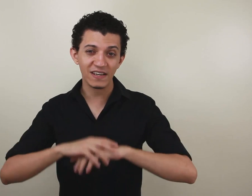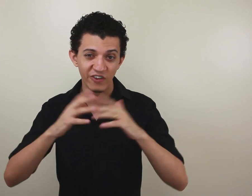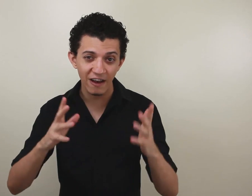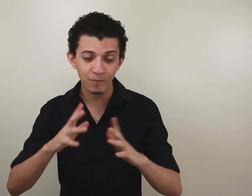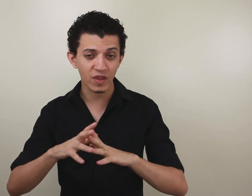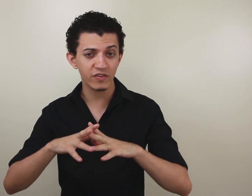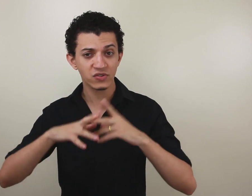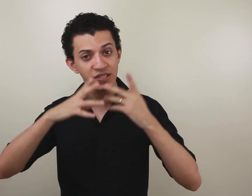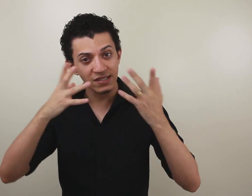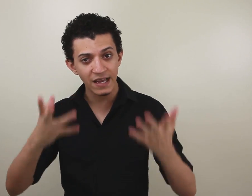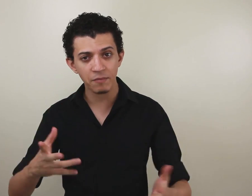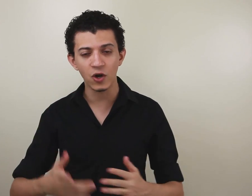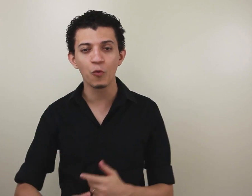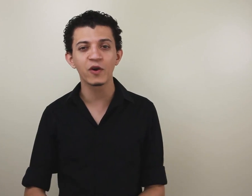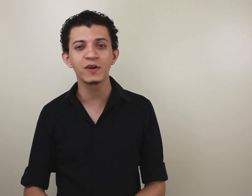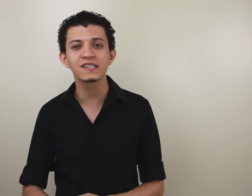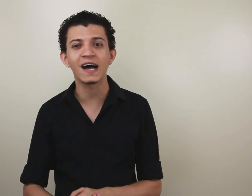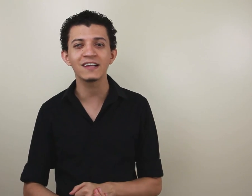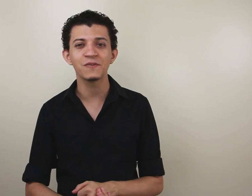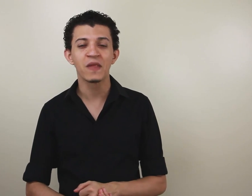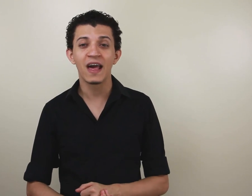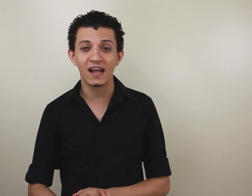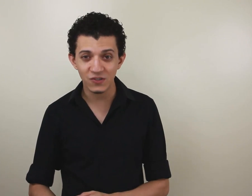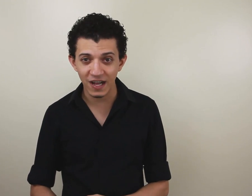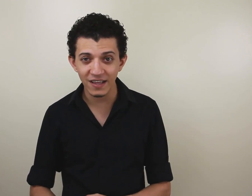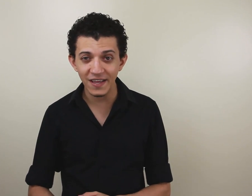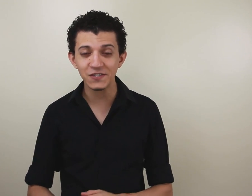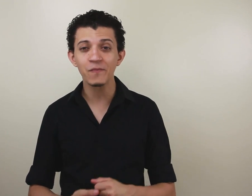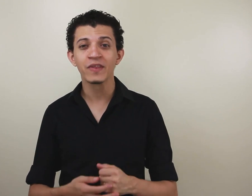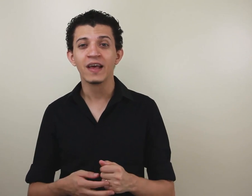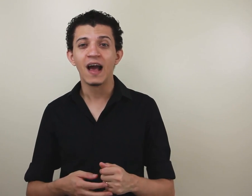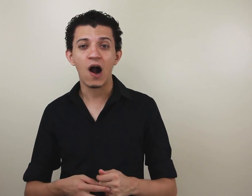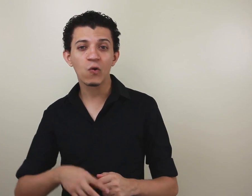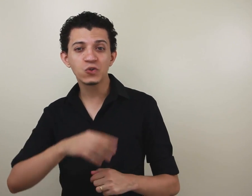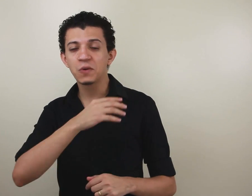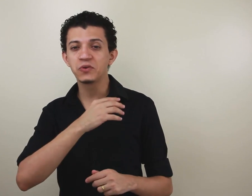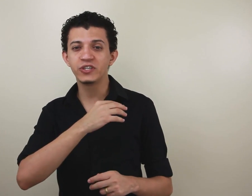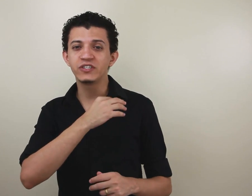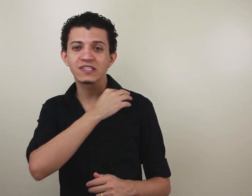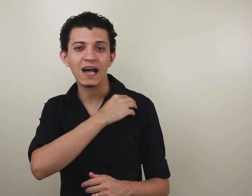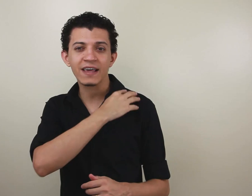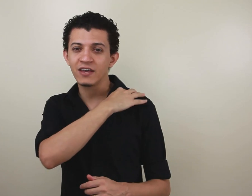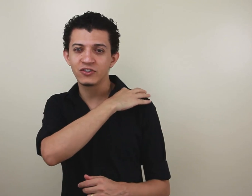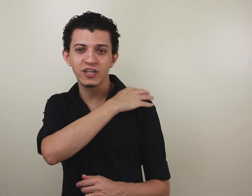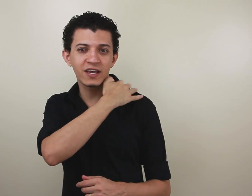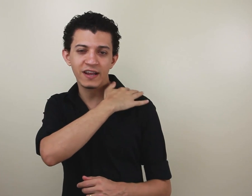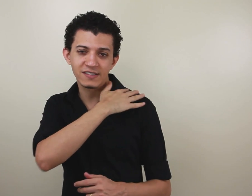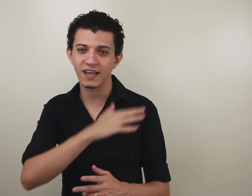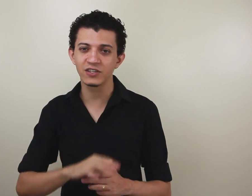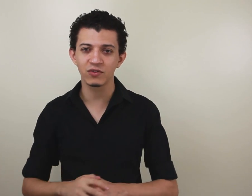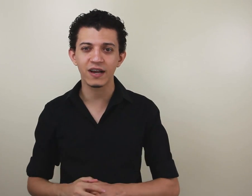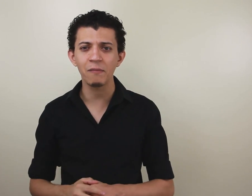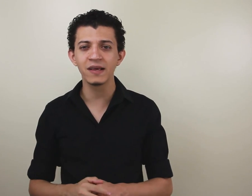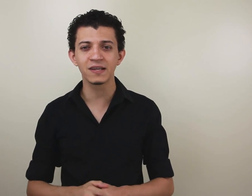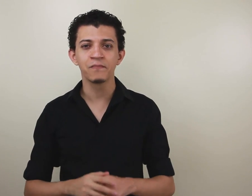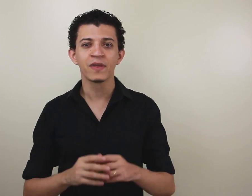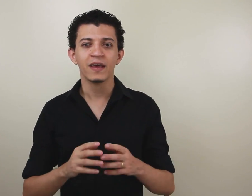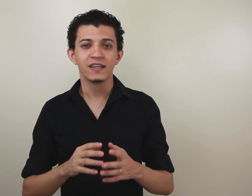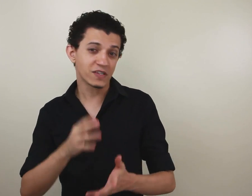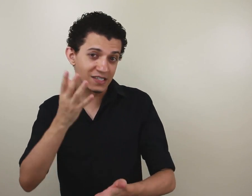mais velho, talvez você se lembre de alguma iconicidade relacionada a isso. Algum tipo de destaque que tinha aqui nessa região da camisa. Se você